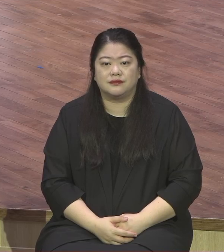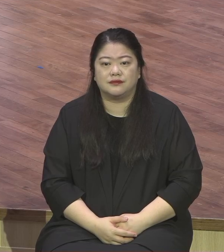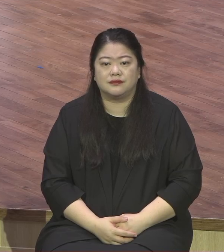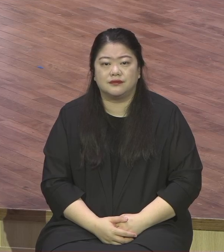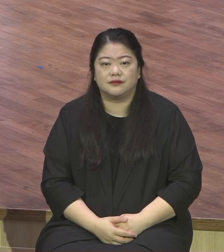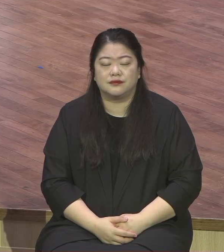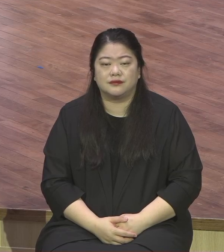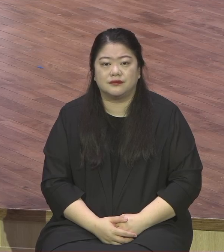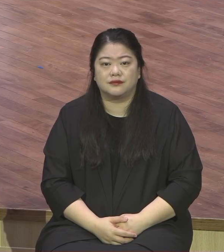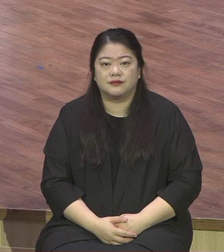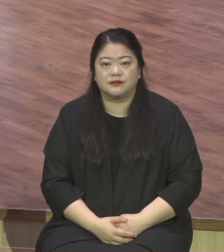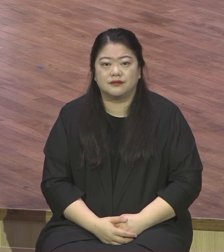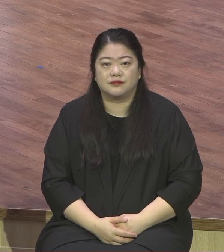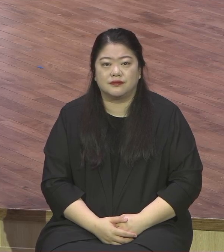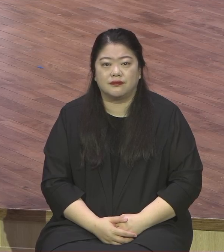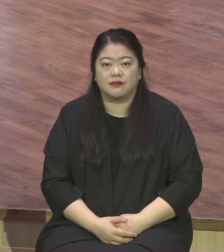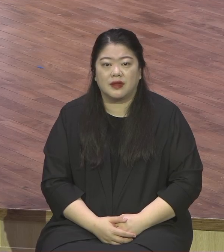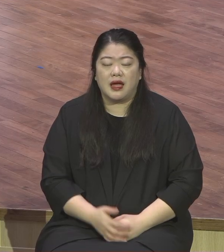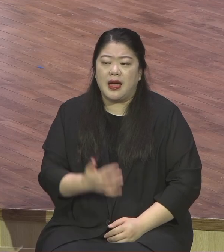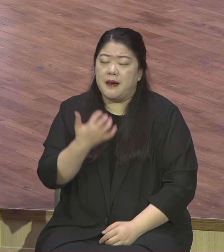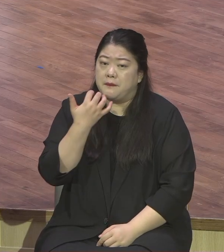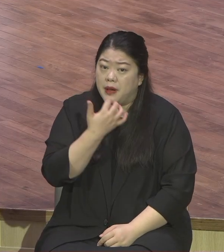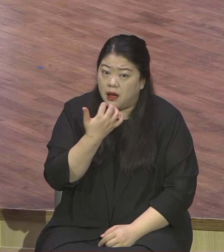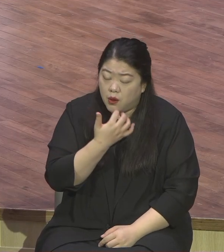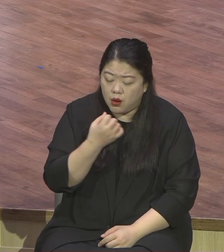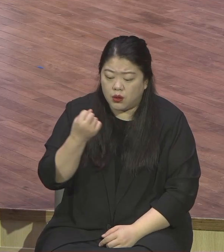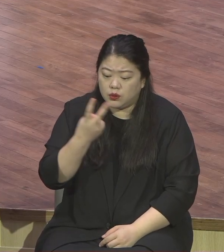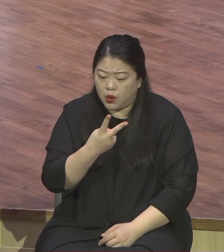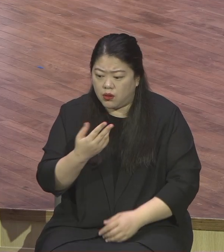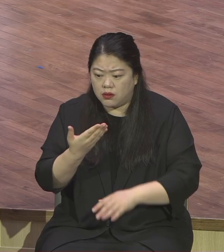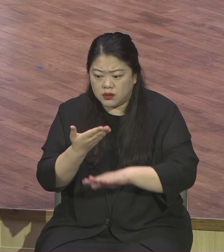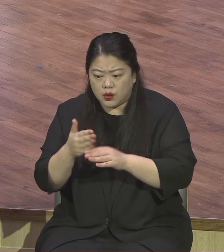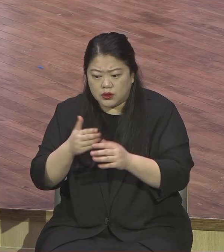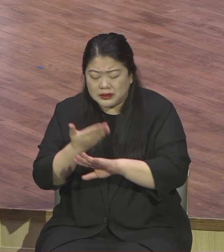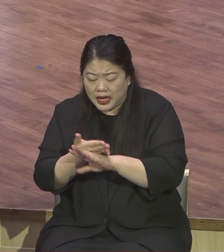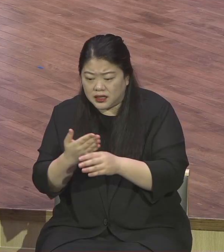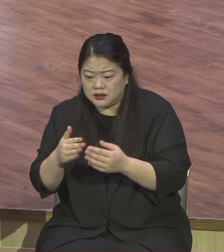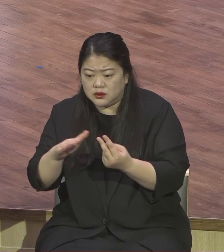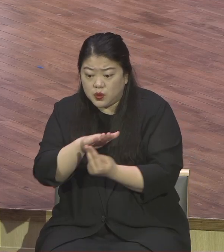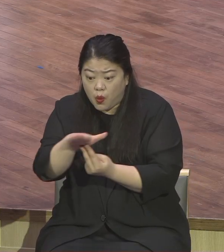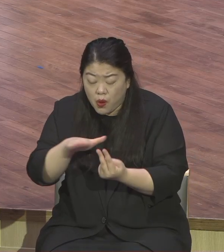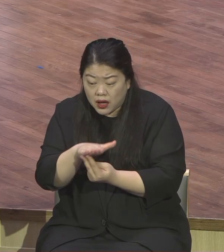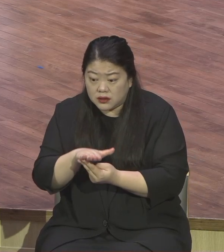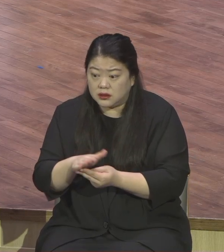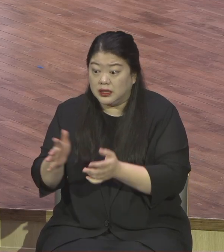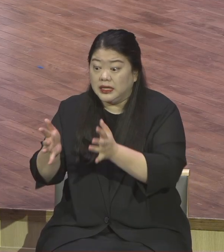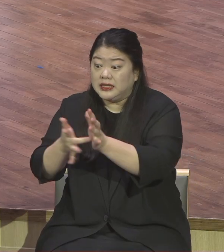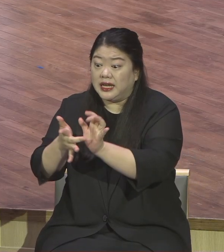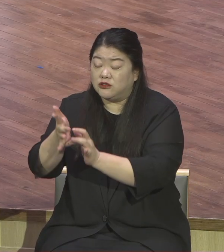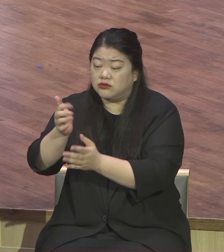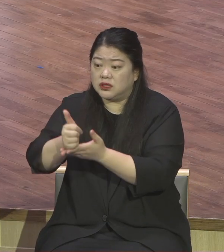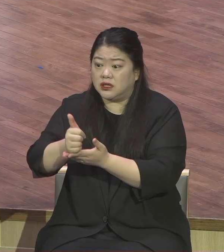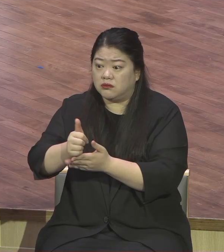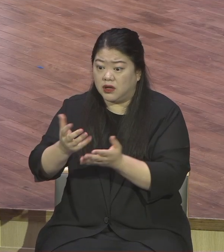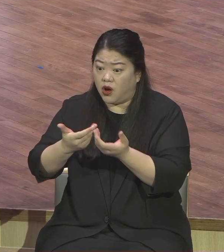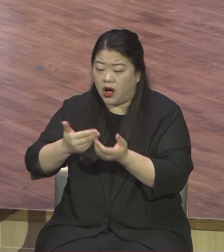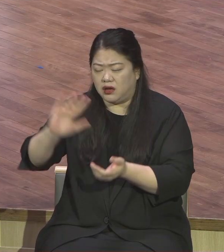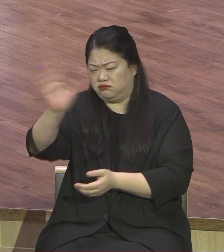죽을 지언정 주님을 부인하지 않겠습니다. 이후동성으로 그렇게 고백을